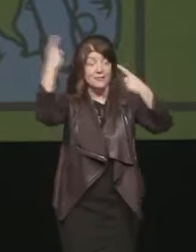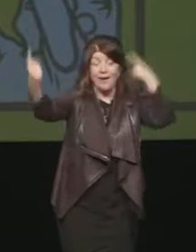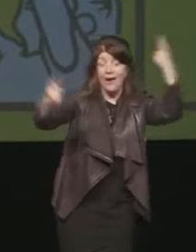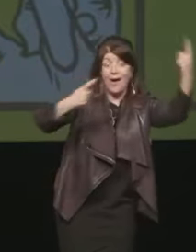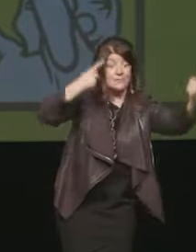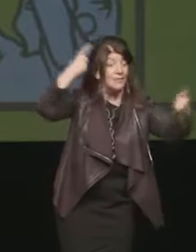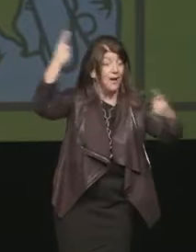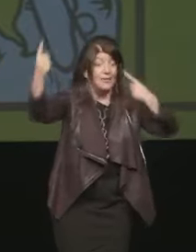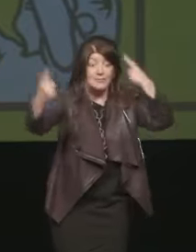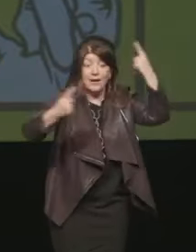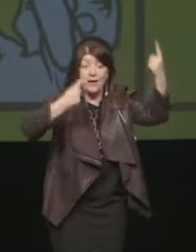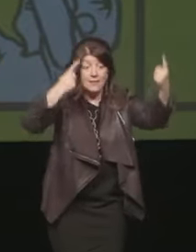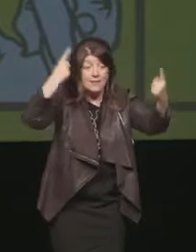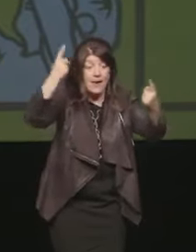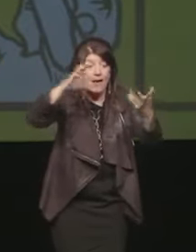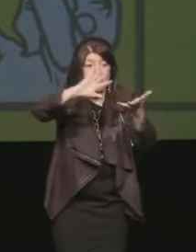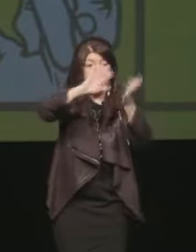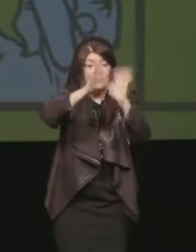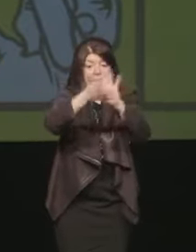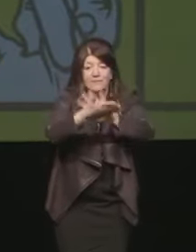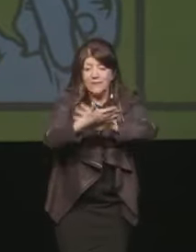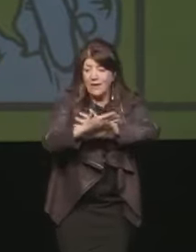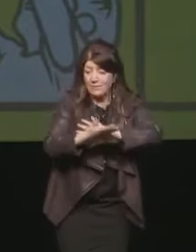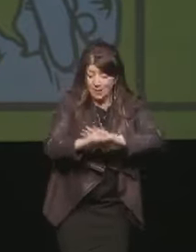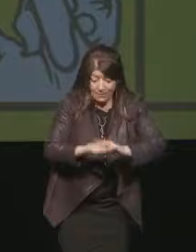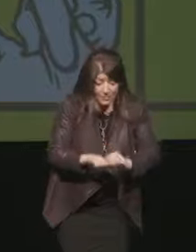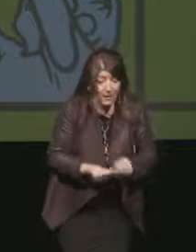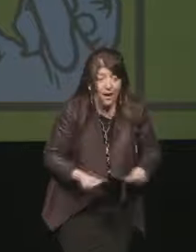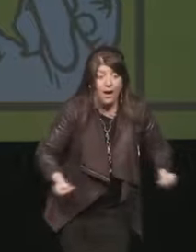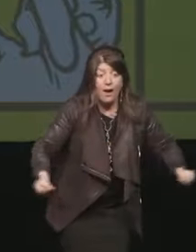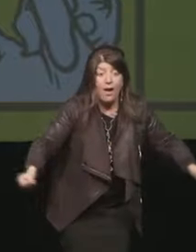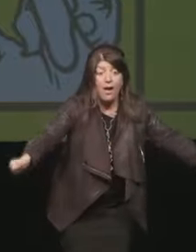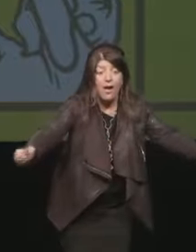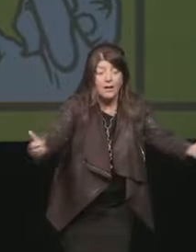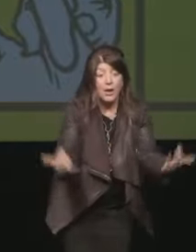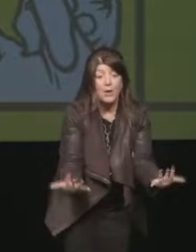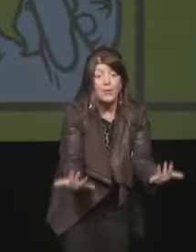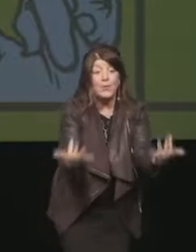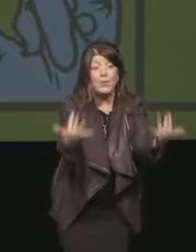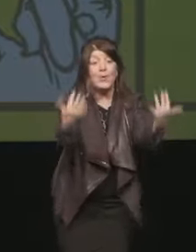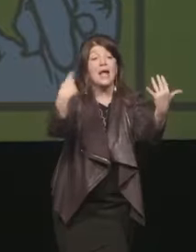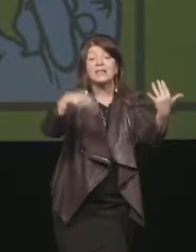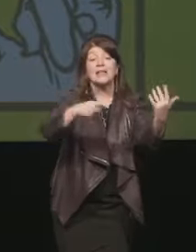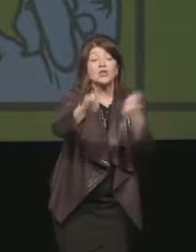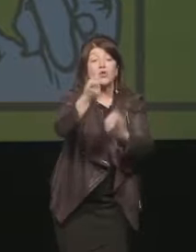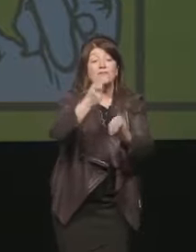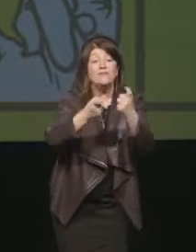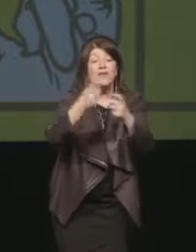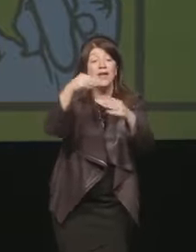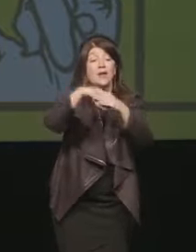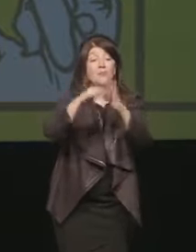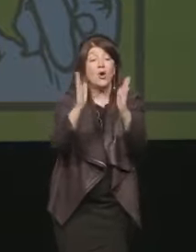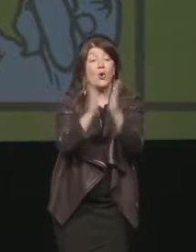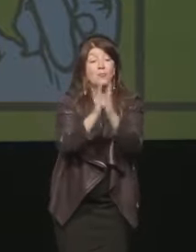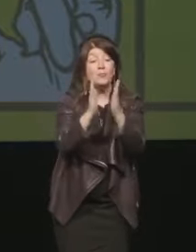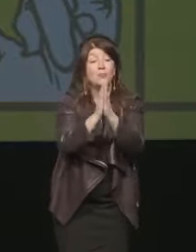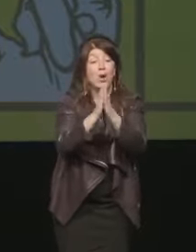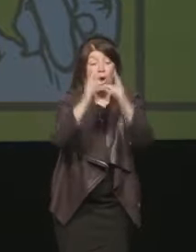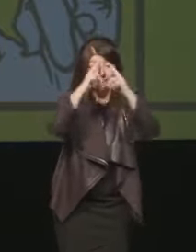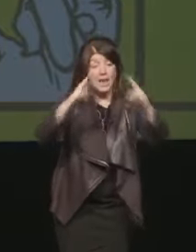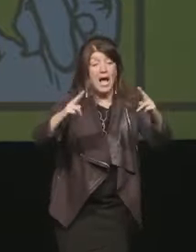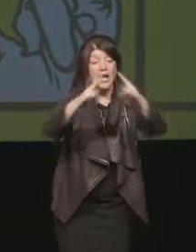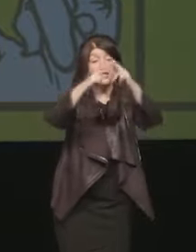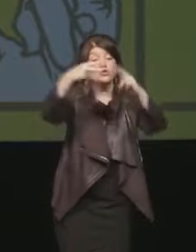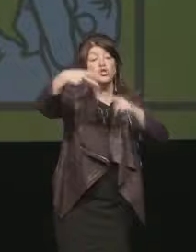sulla superficie della terra questa è una citazione da Notre Dame de Paris di Victor Hugo oggi il nostro